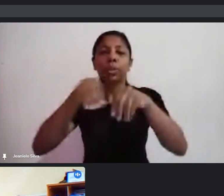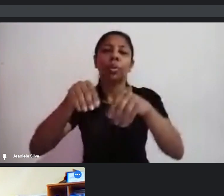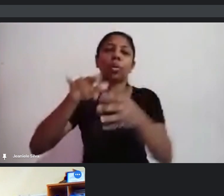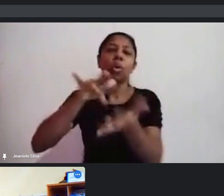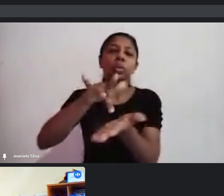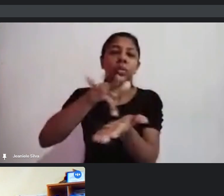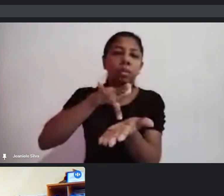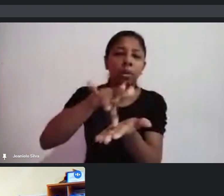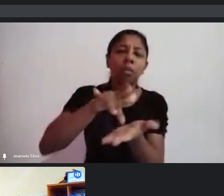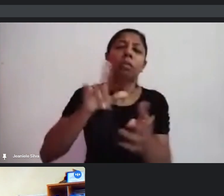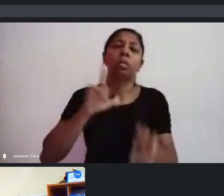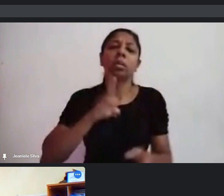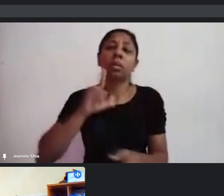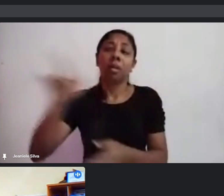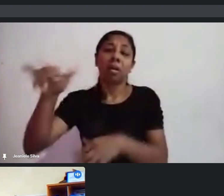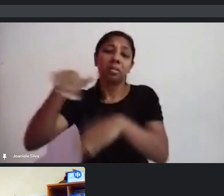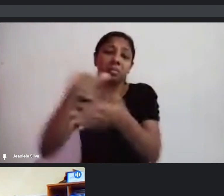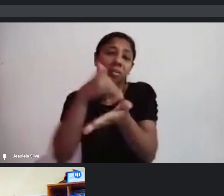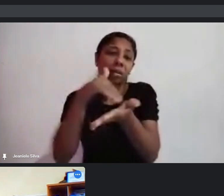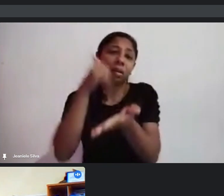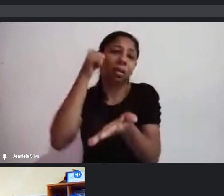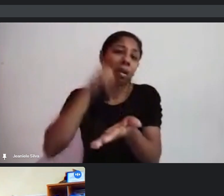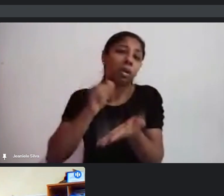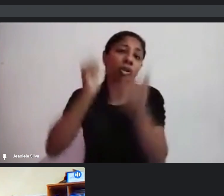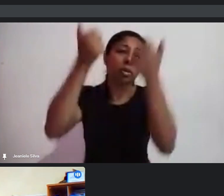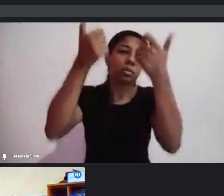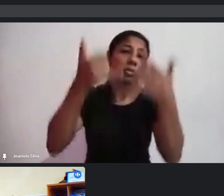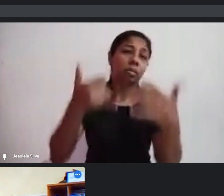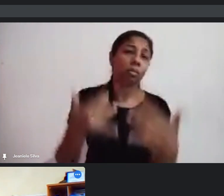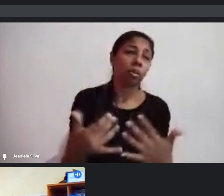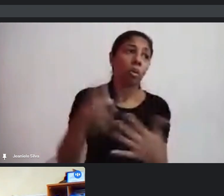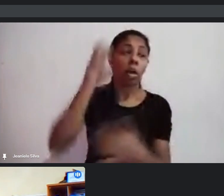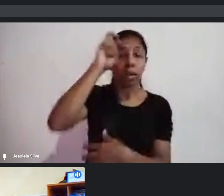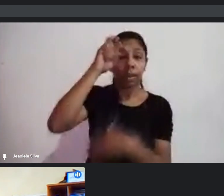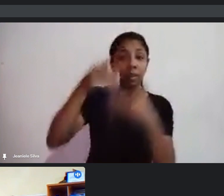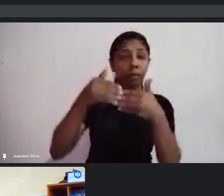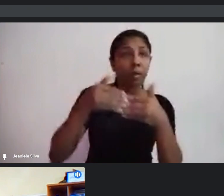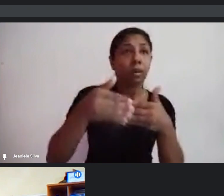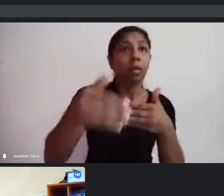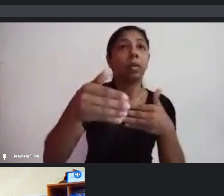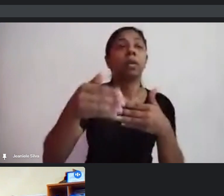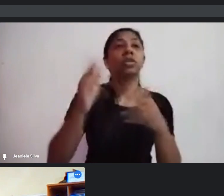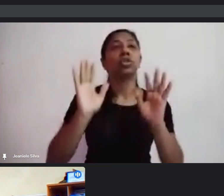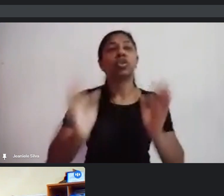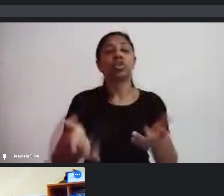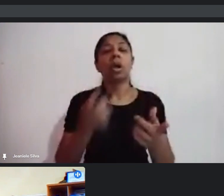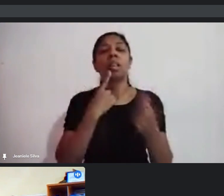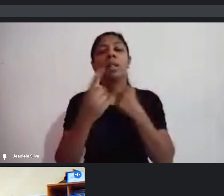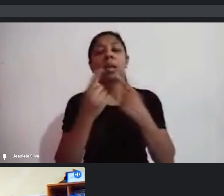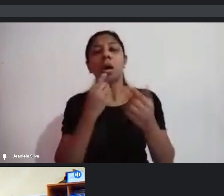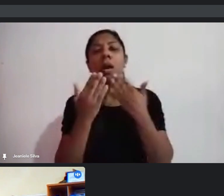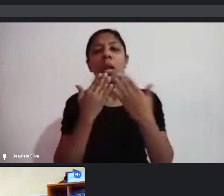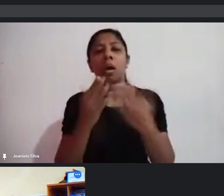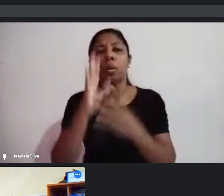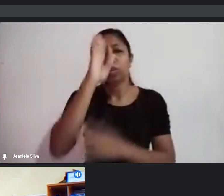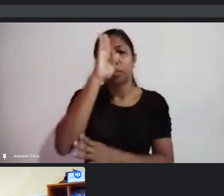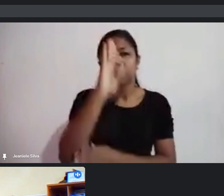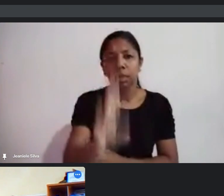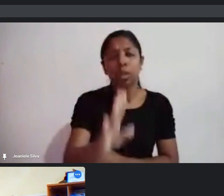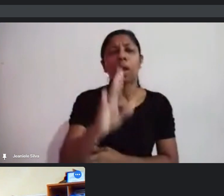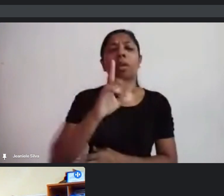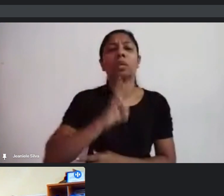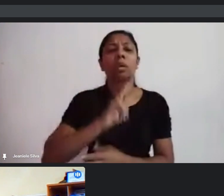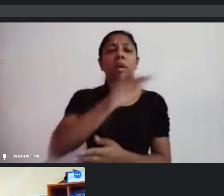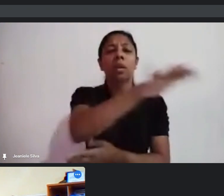falou que a partir da quinta-feira a gente já vai estar nesse diálogo direto, com todos esses segmentos da Universidade Cultural,